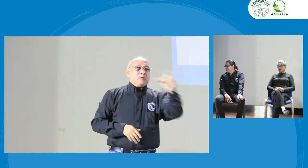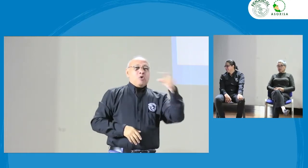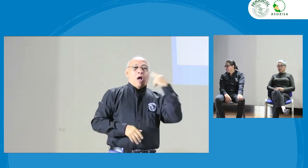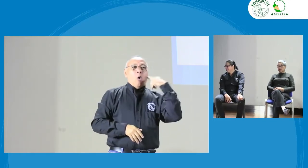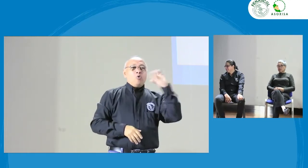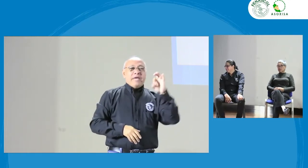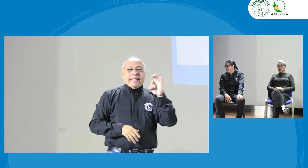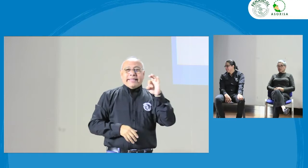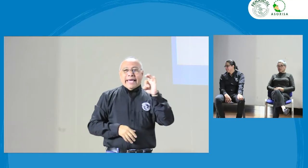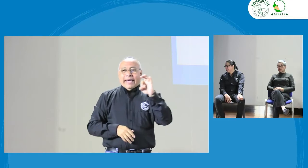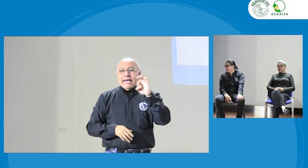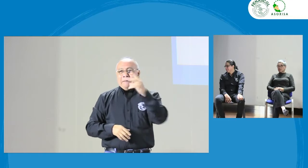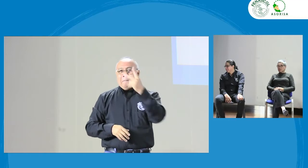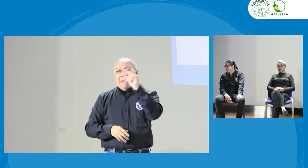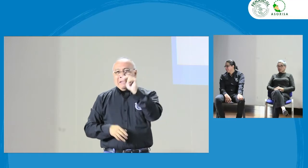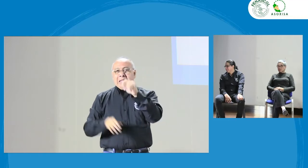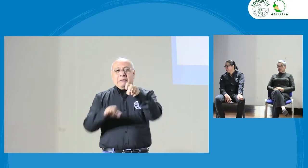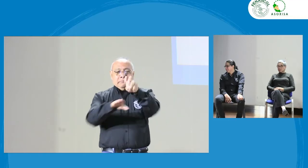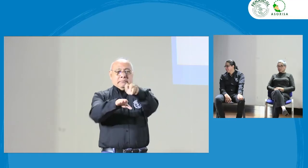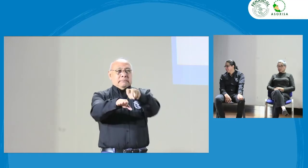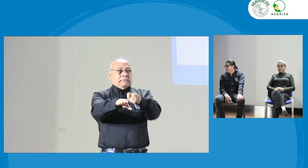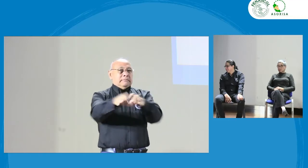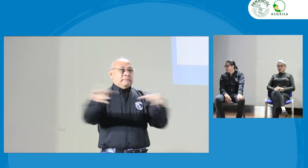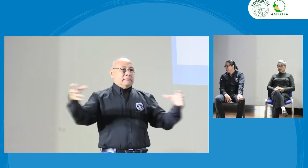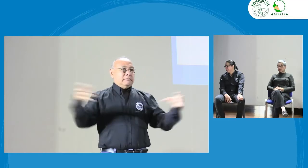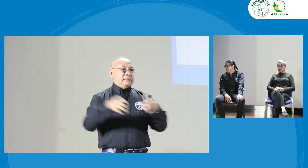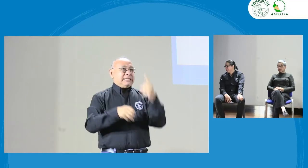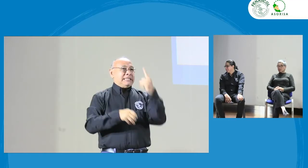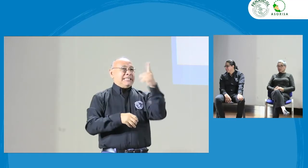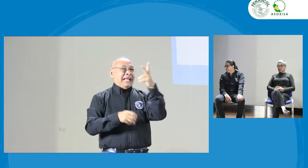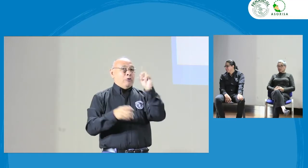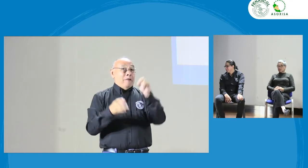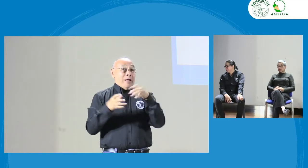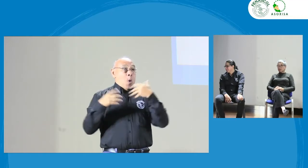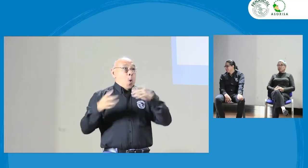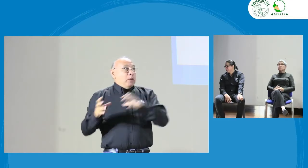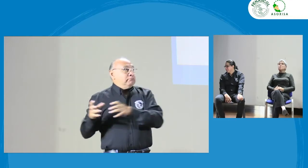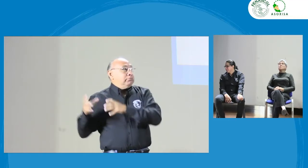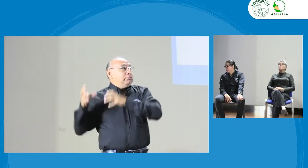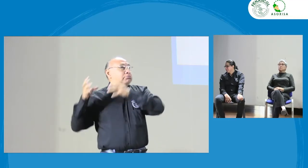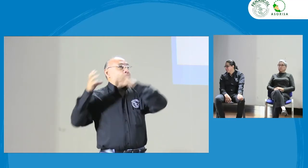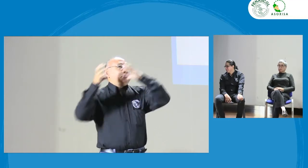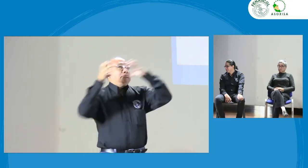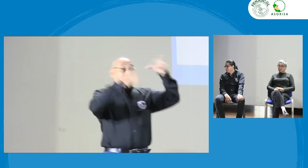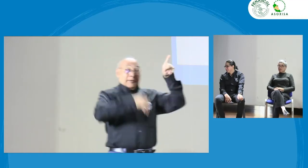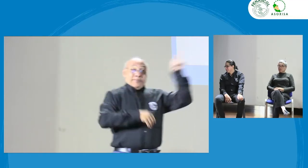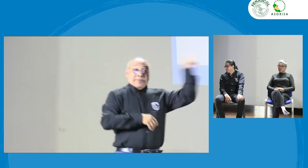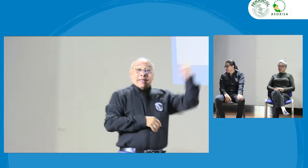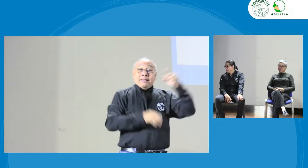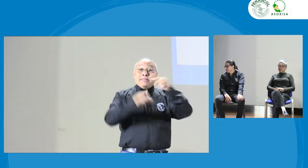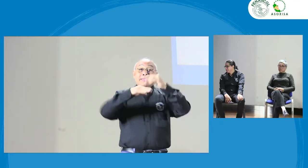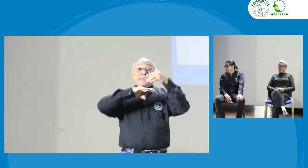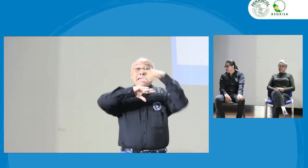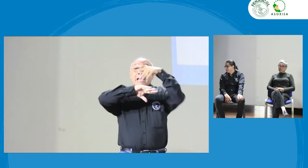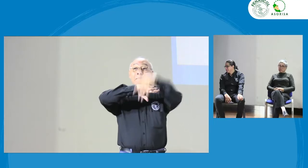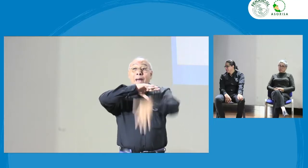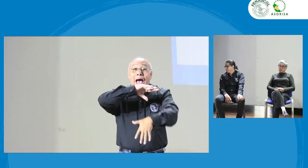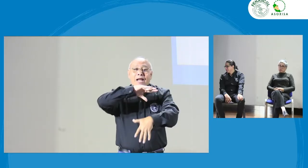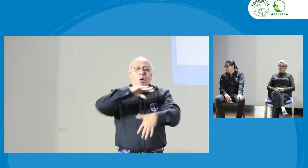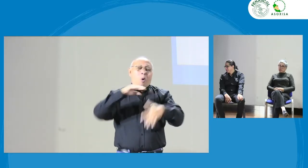este lugar, y también tenemos 20 personas oyentes que nos vamos a dirigir a estos